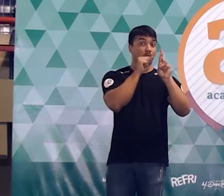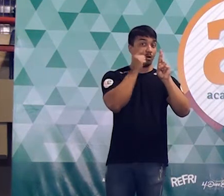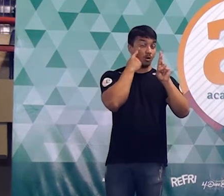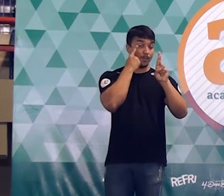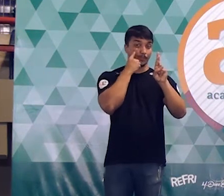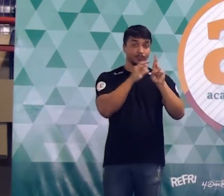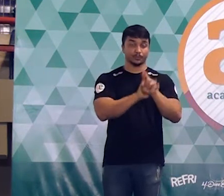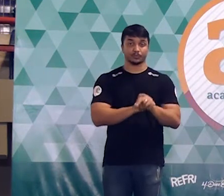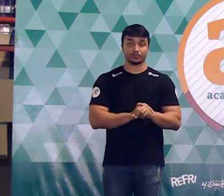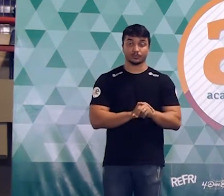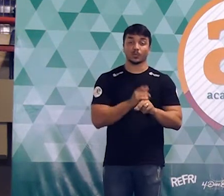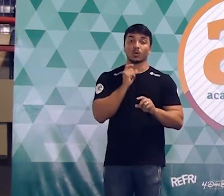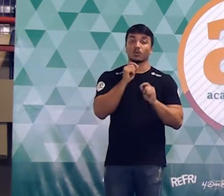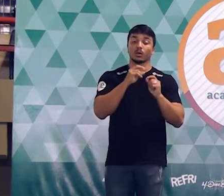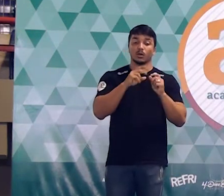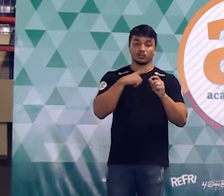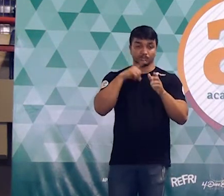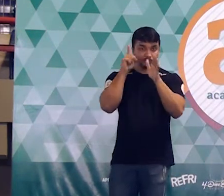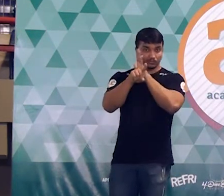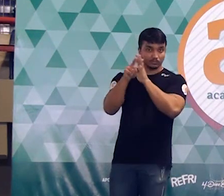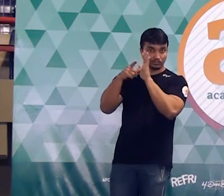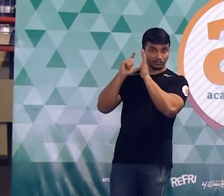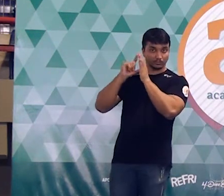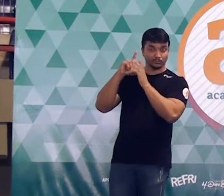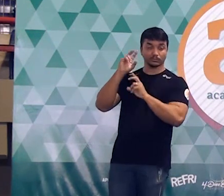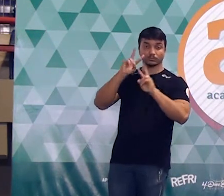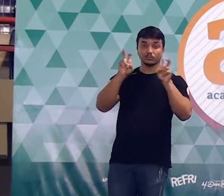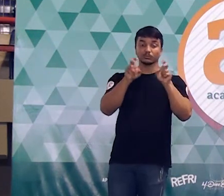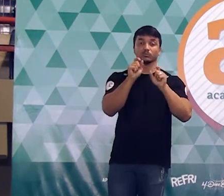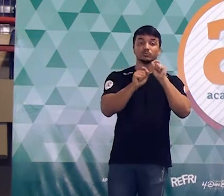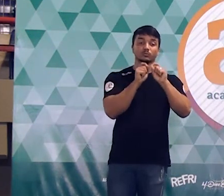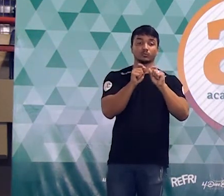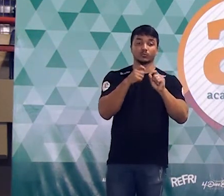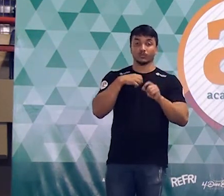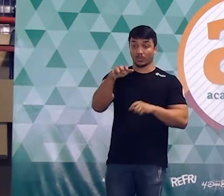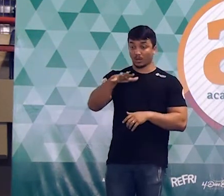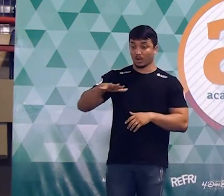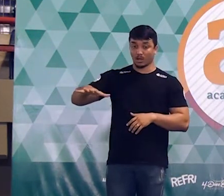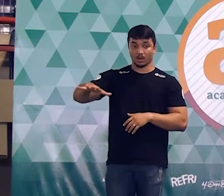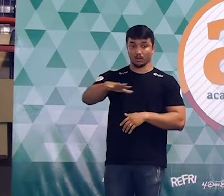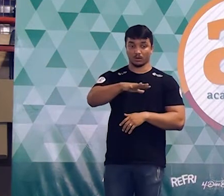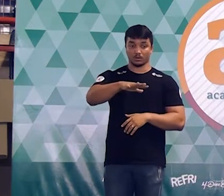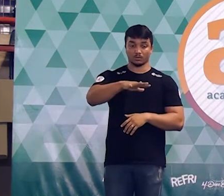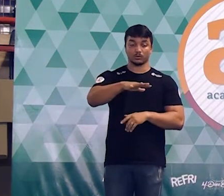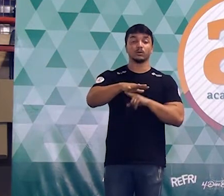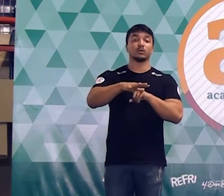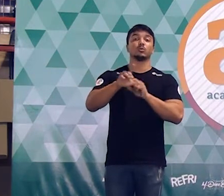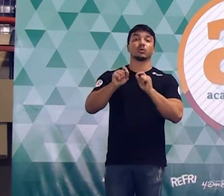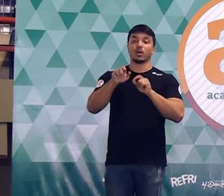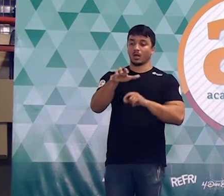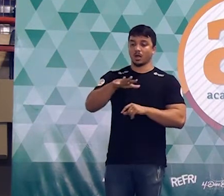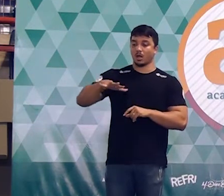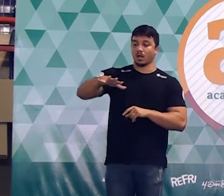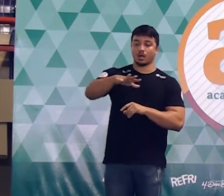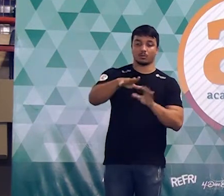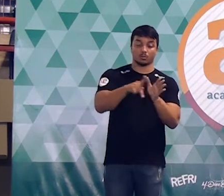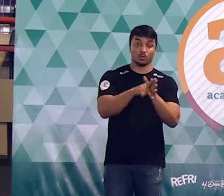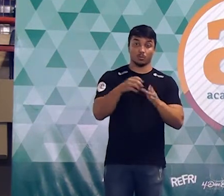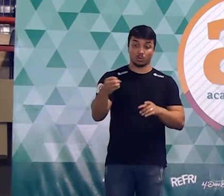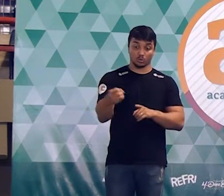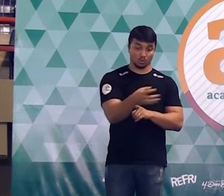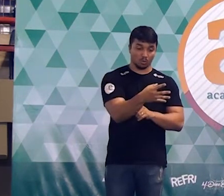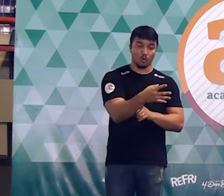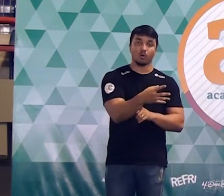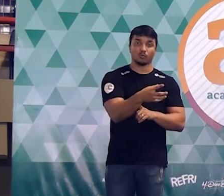importante. O que é que o enunciado da questão disse em relação às áreas? O enunciado disse que a área da nova